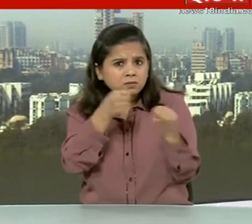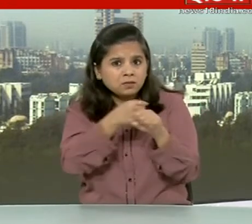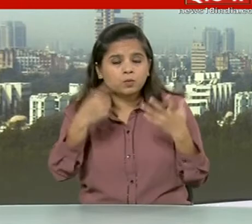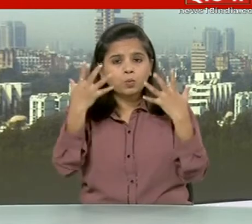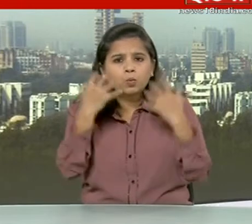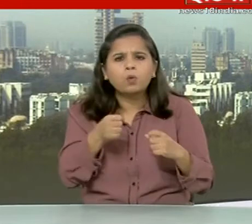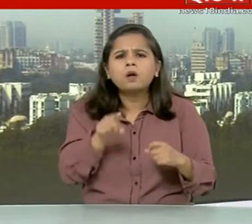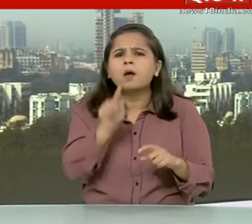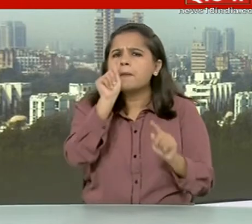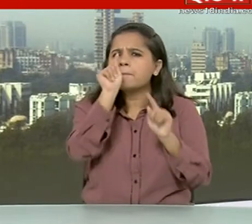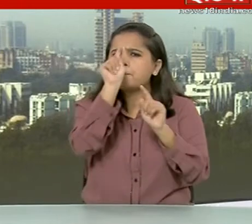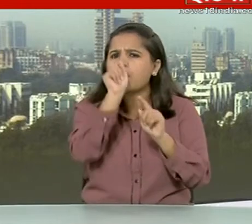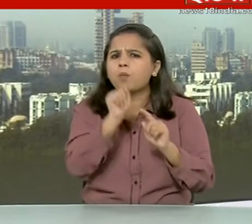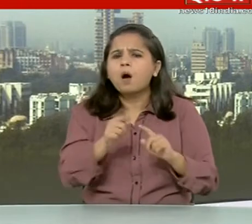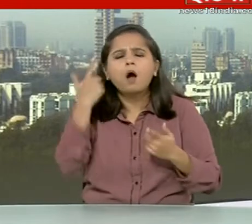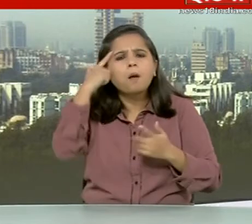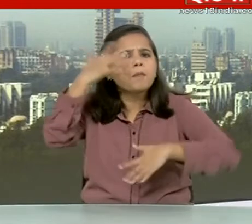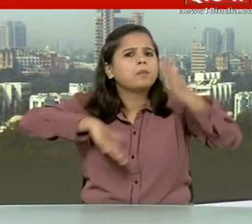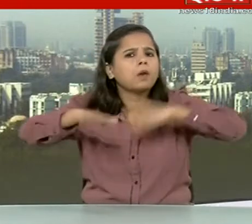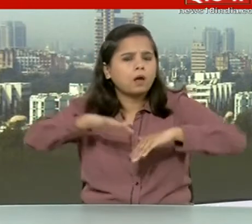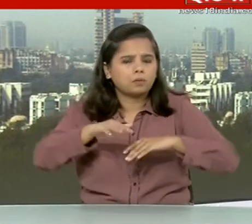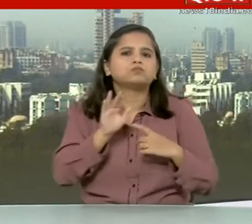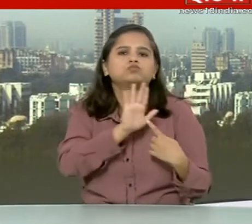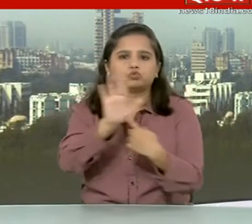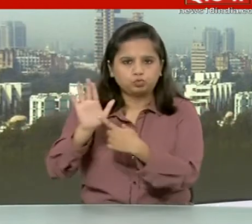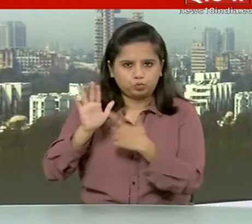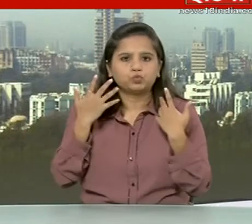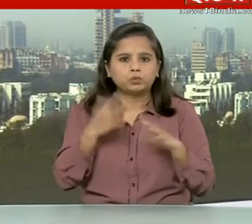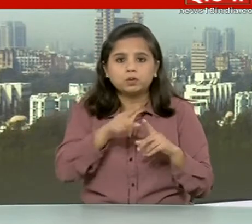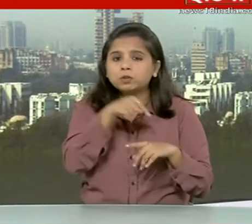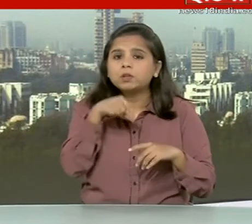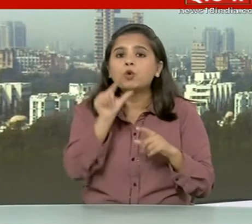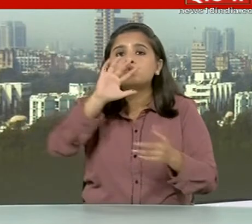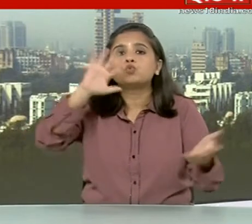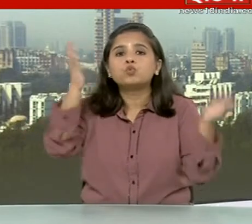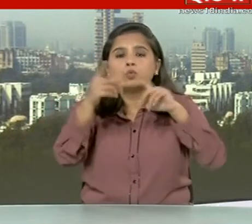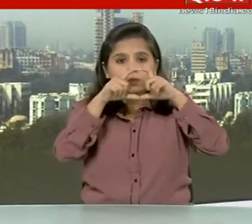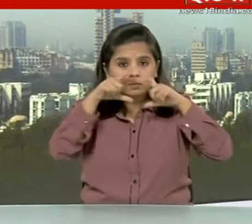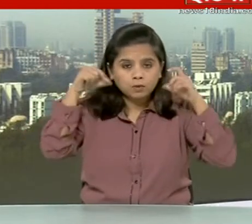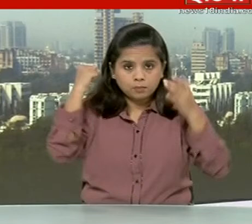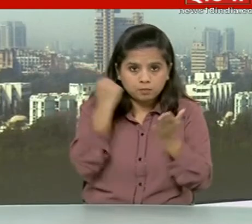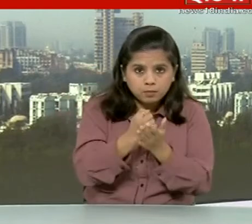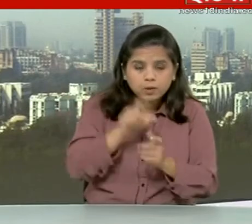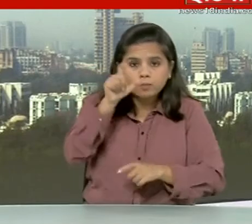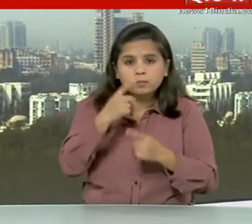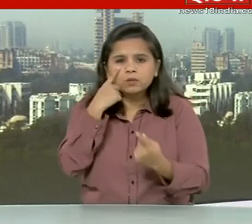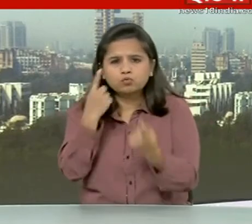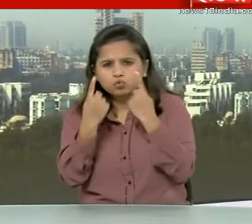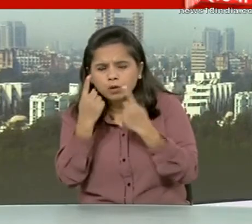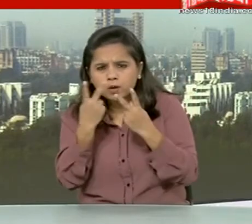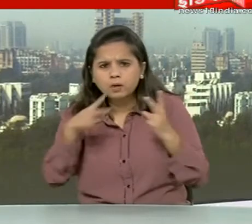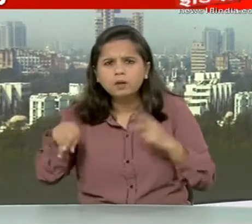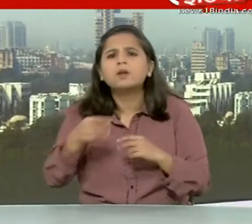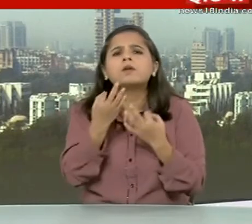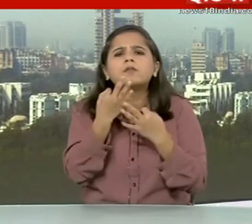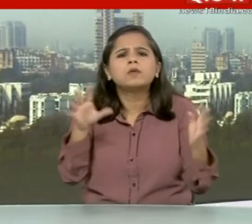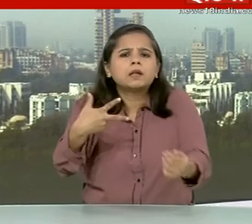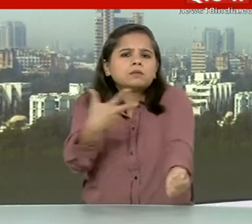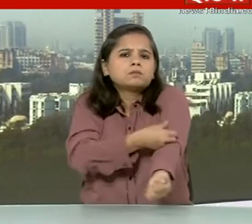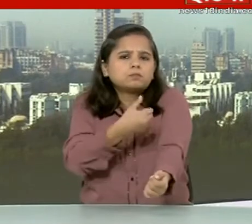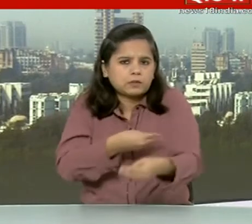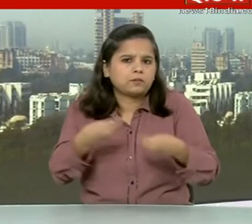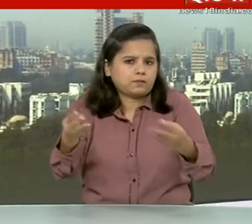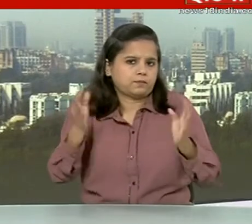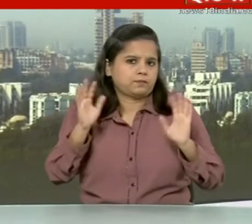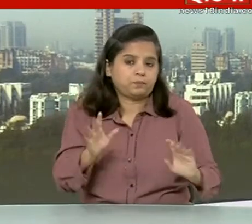लिए एक बिंदुवार योजना लोगों के सामने रखी जिसमें युनिवर्सल मास्किंग व्यापक जांच और मुफ्ती के शामिल है